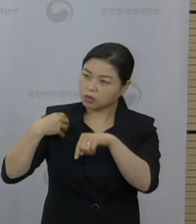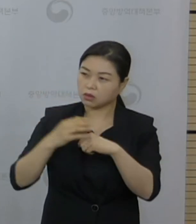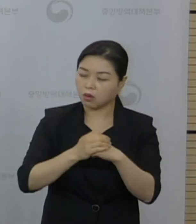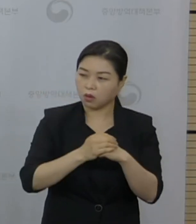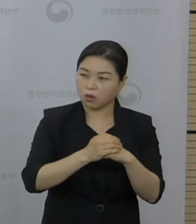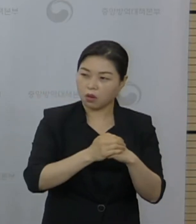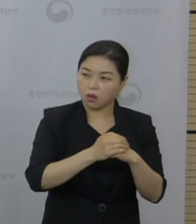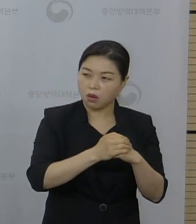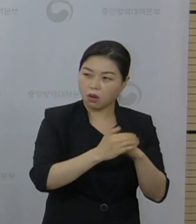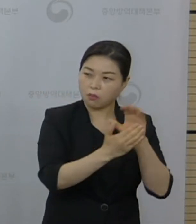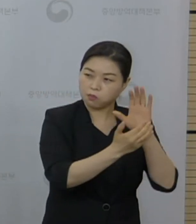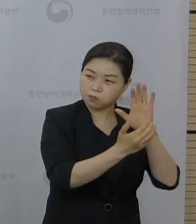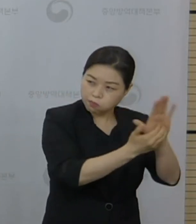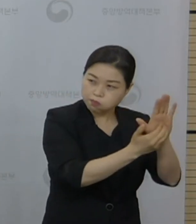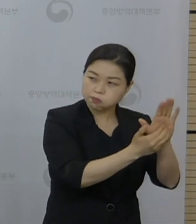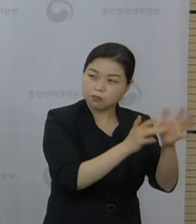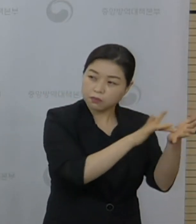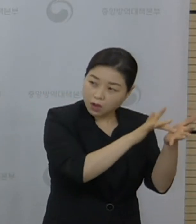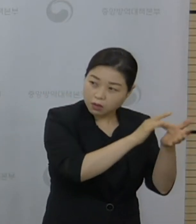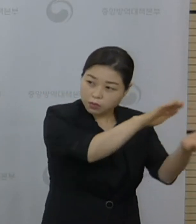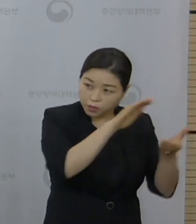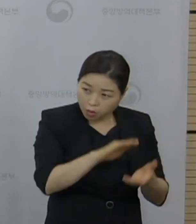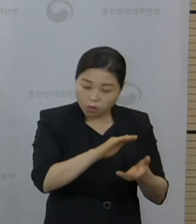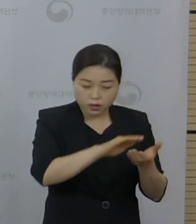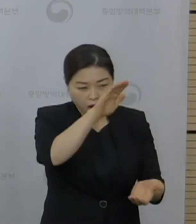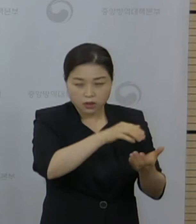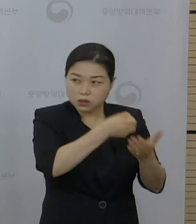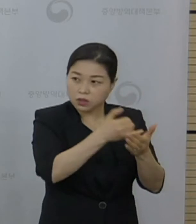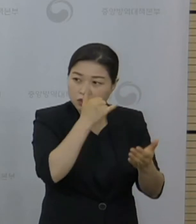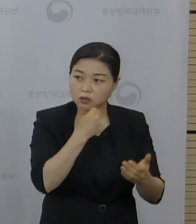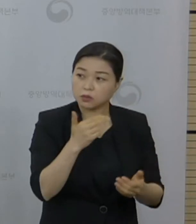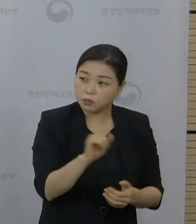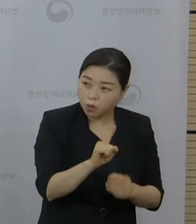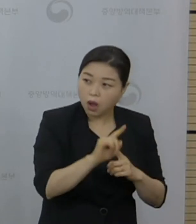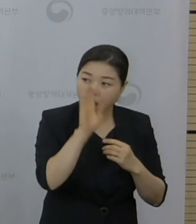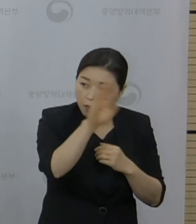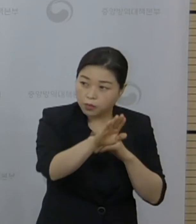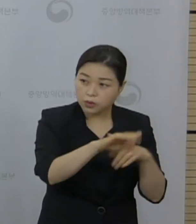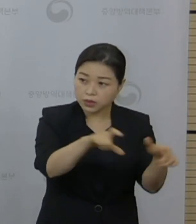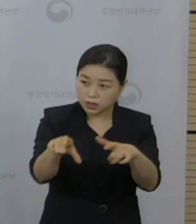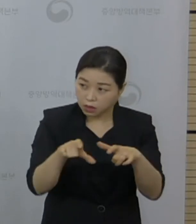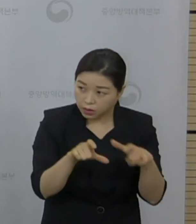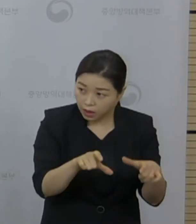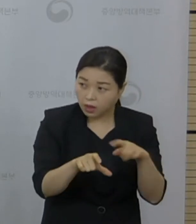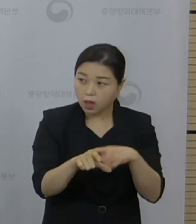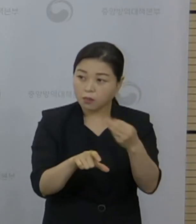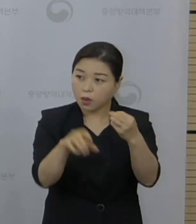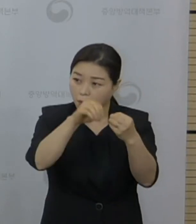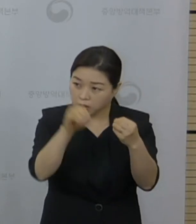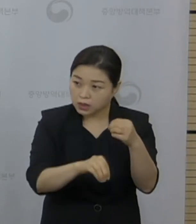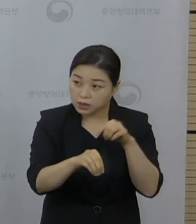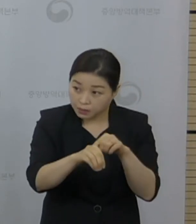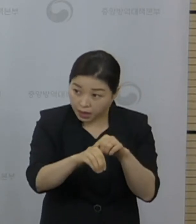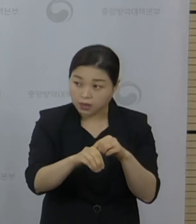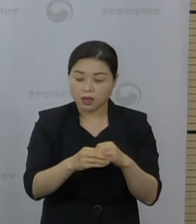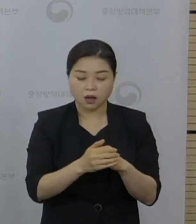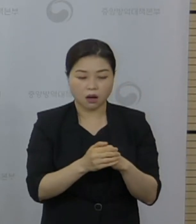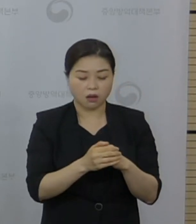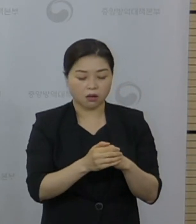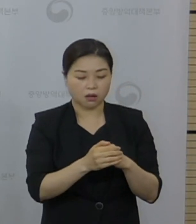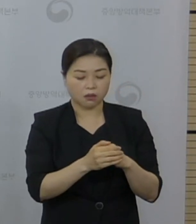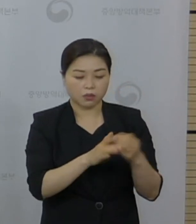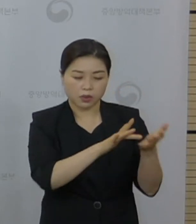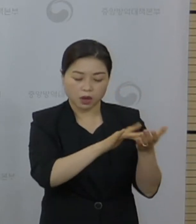공급이 될지 설명해 달라고 했습니다. 이 부분은 앞서 설명드린 대로 지자체 자율 접종 부분은